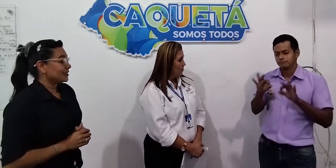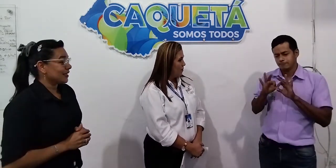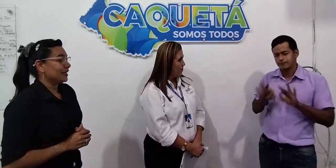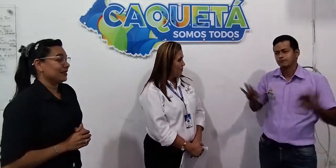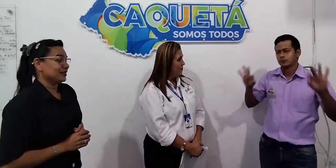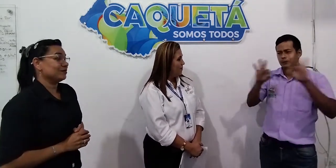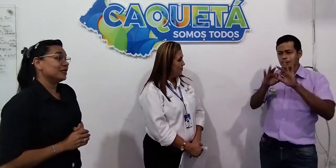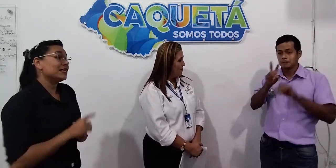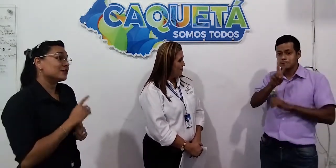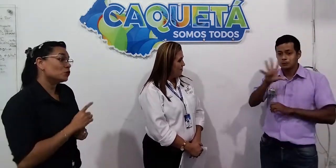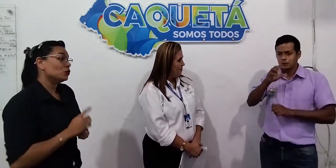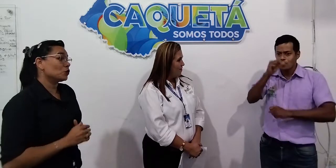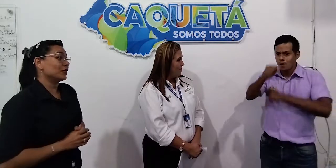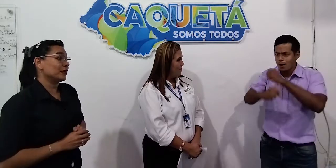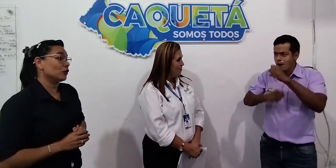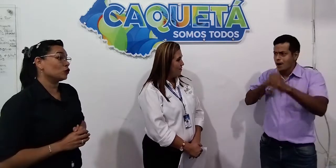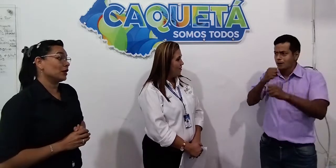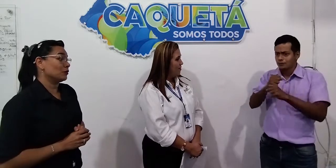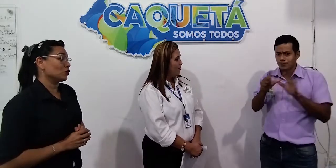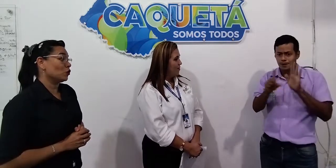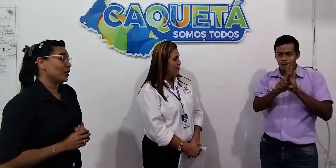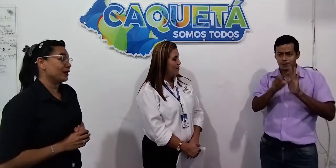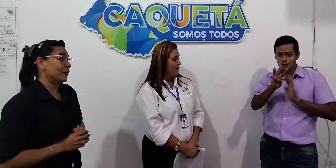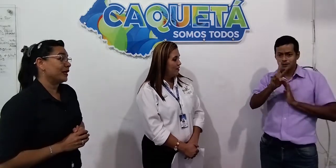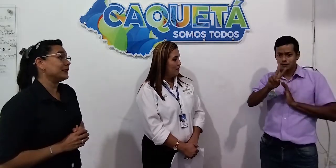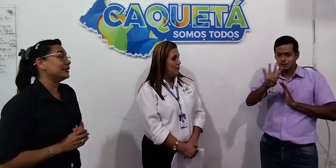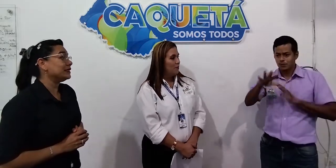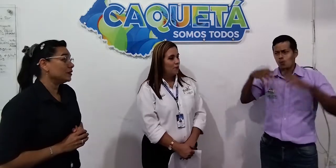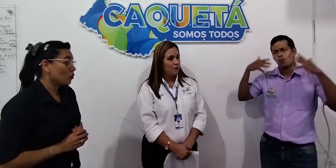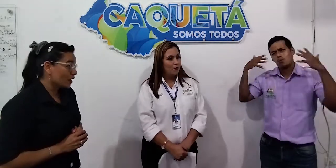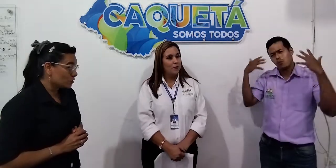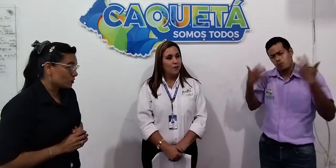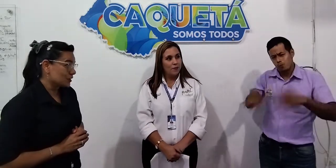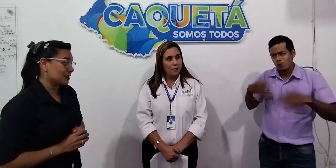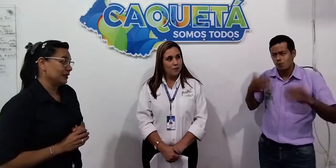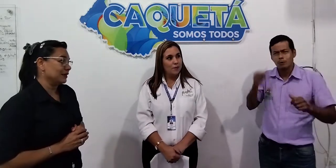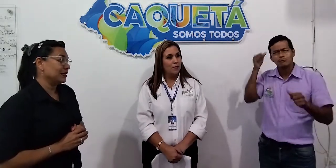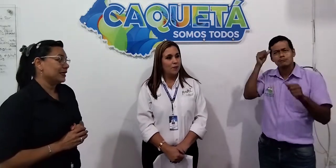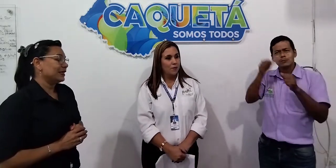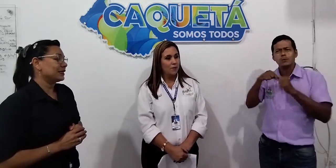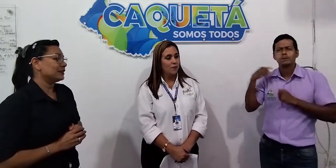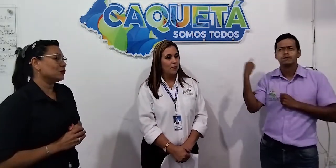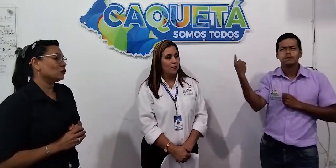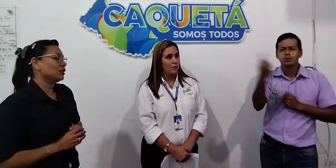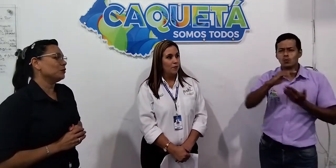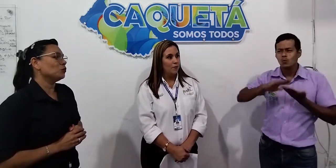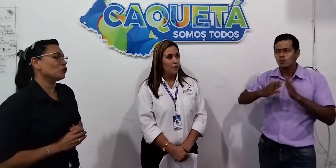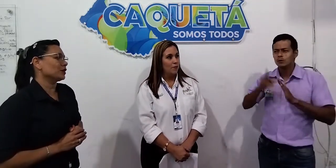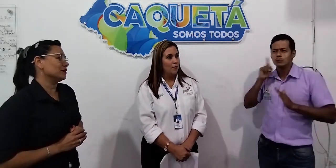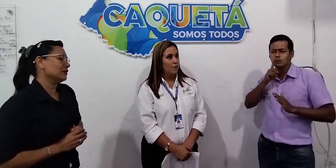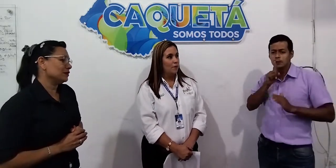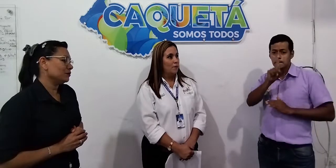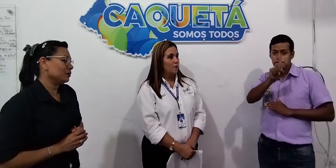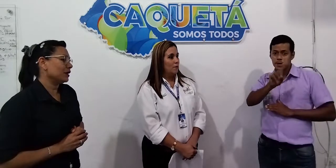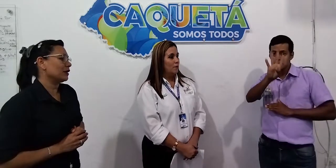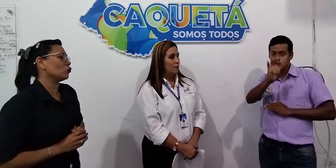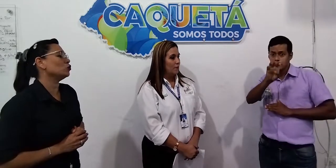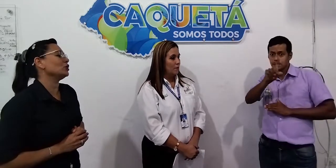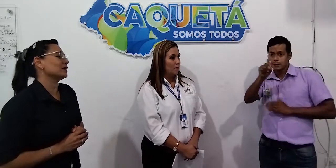Excelente, y es muy importante que lo tengamos en cuenta, 25 años de esta ley que ha sido importantísima para la comunidad